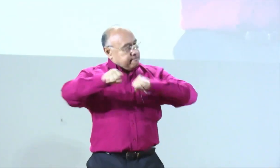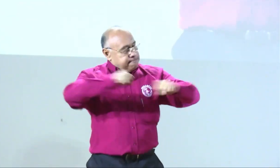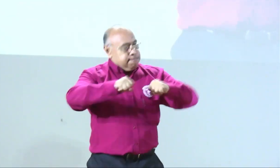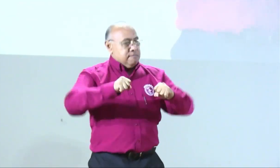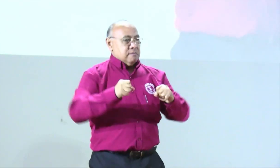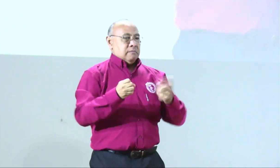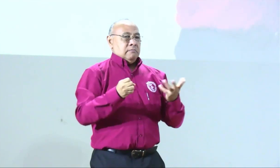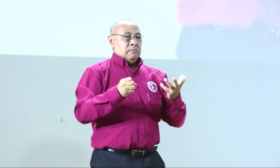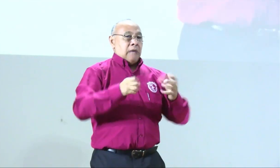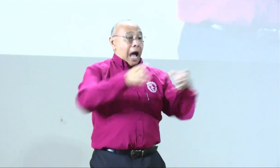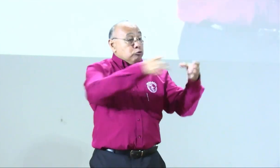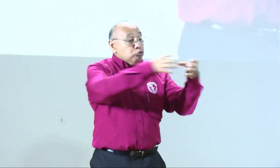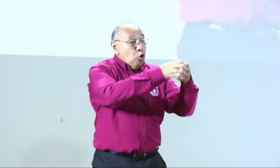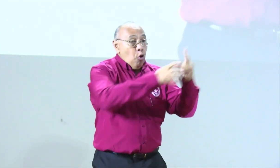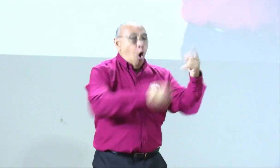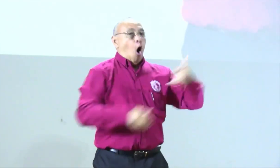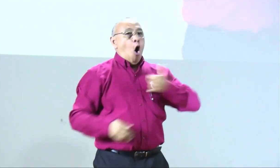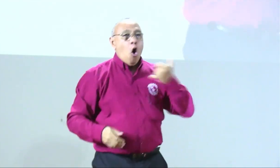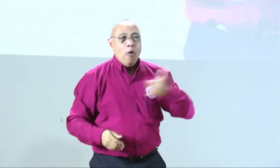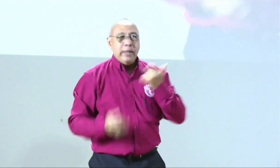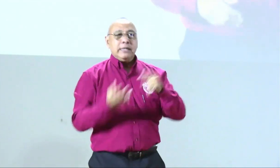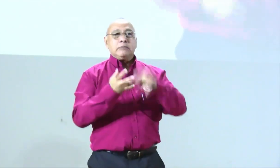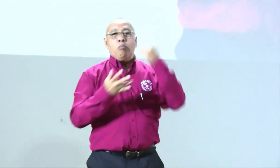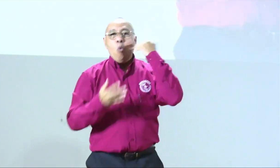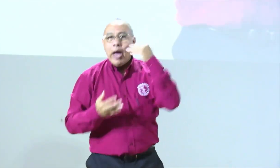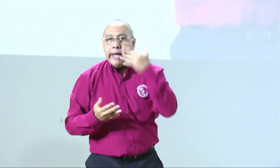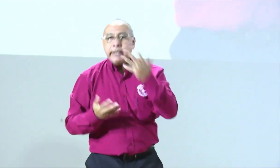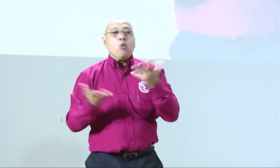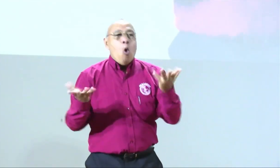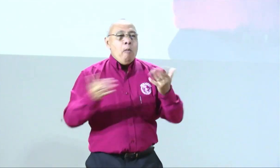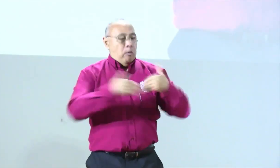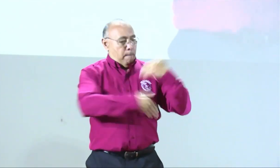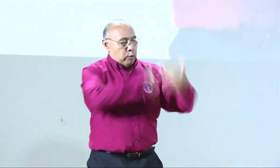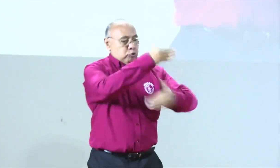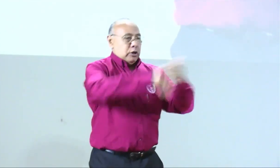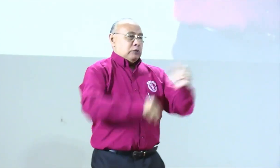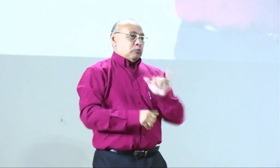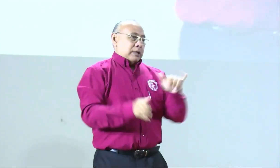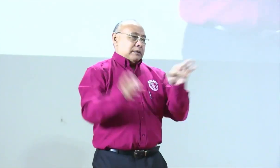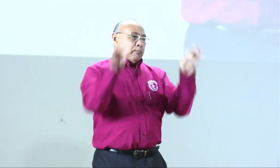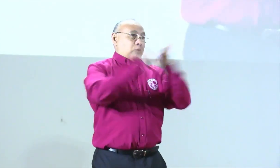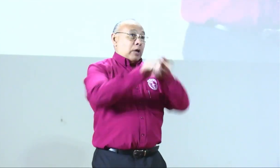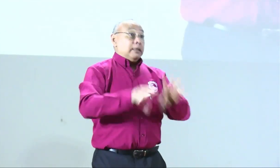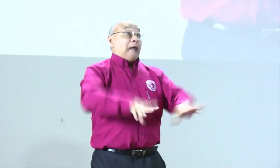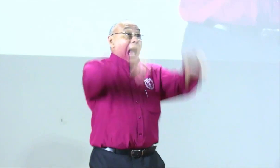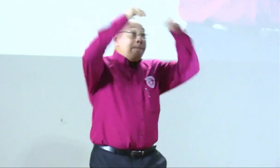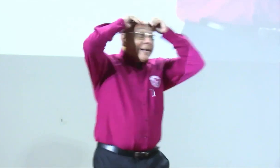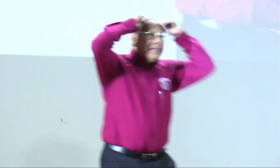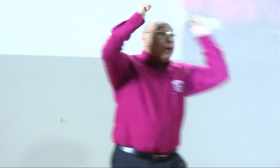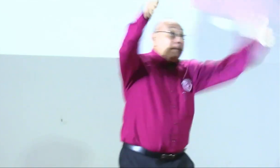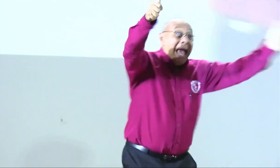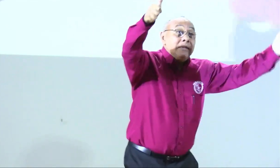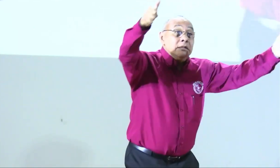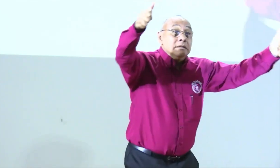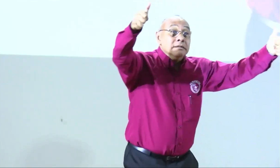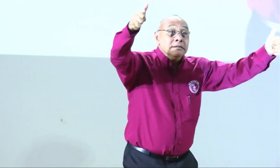llevar a cabo este evento ojalá que todos los que estamos aquí presentes gestionemos jóvenes mujeres